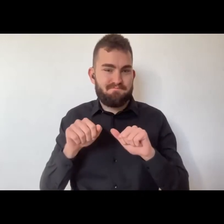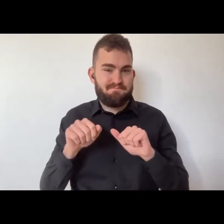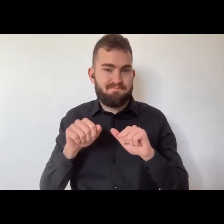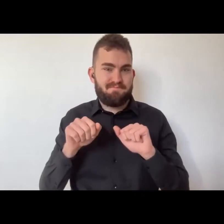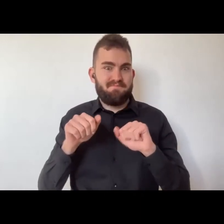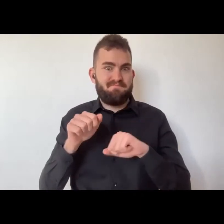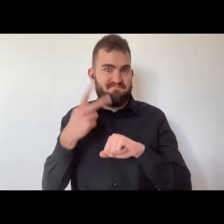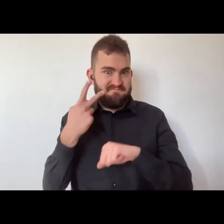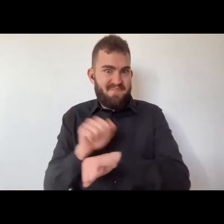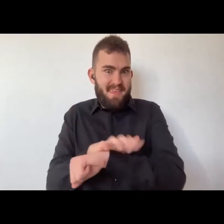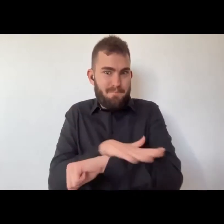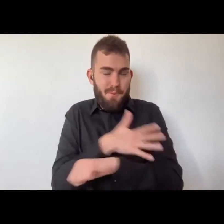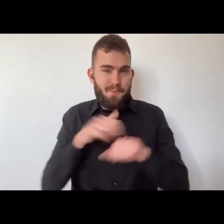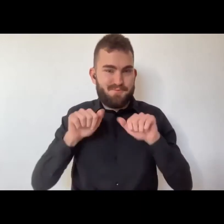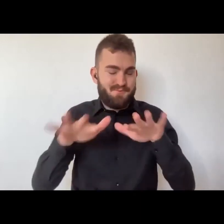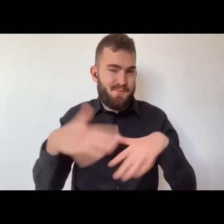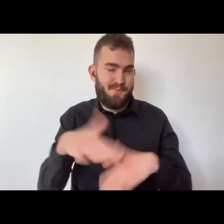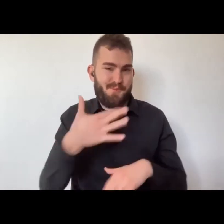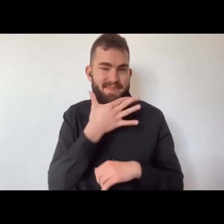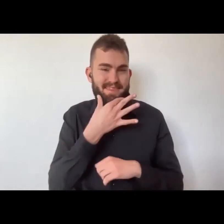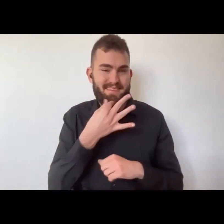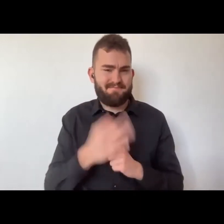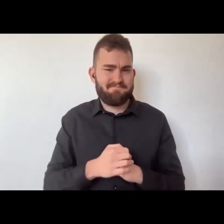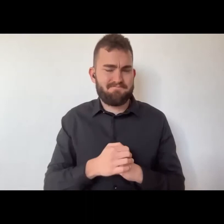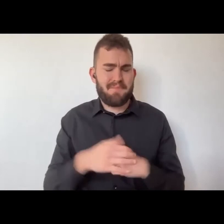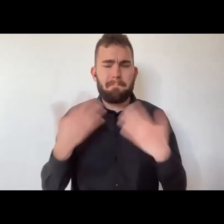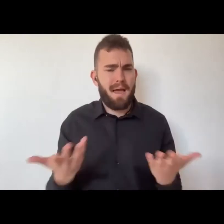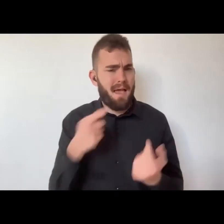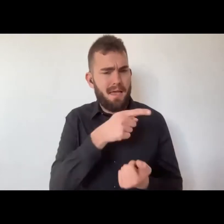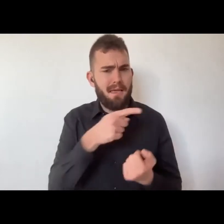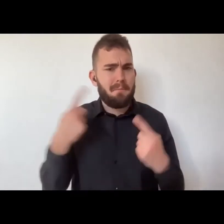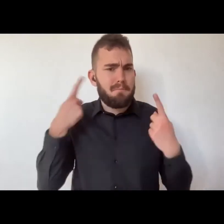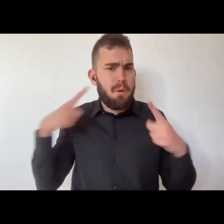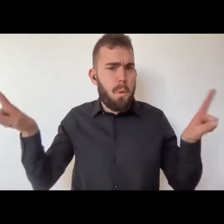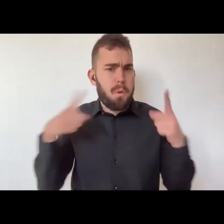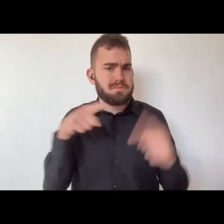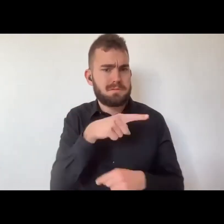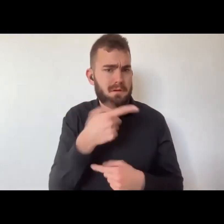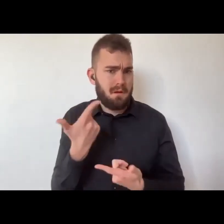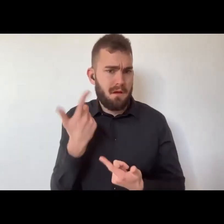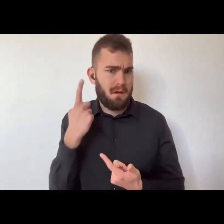ecco la ecco la nostra Lucia Daniele quante emozioni che ci sono arrivate